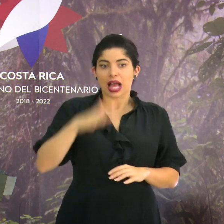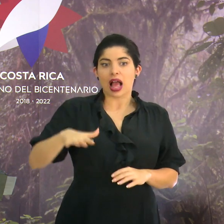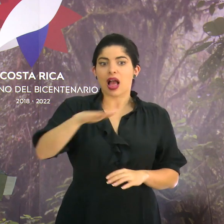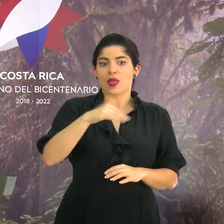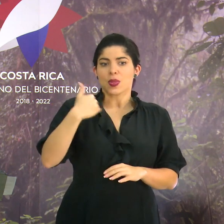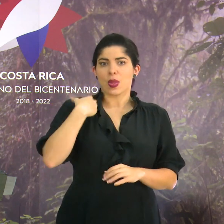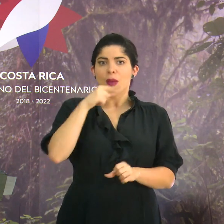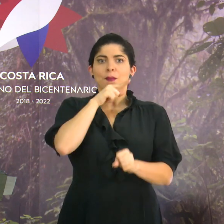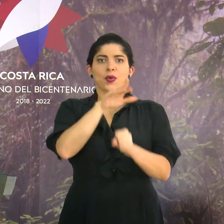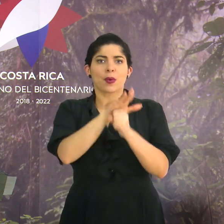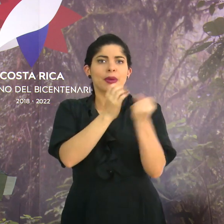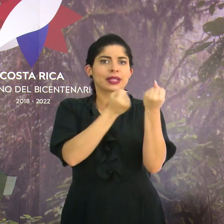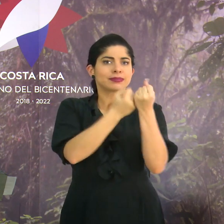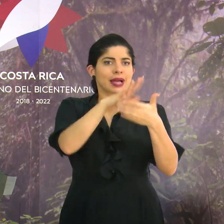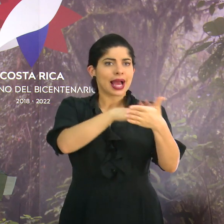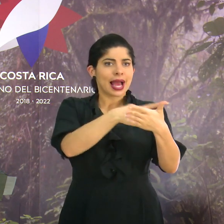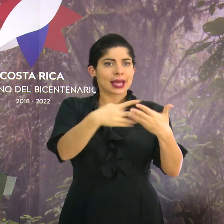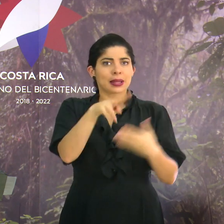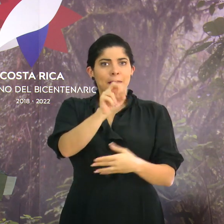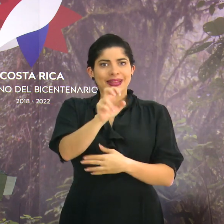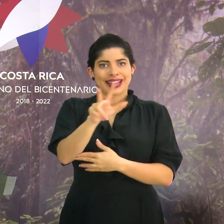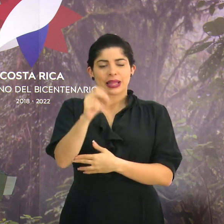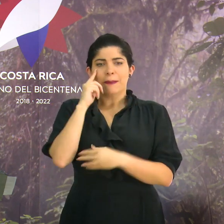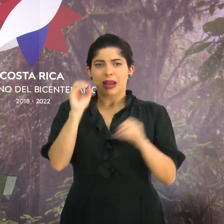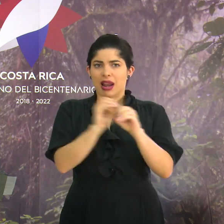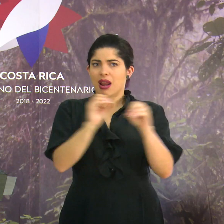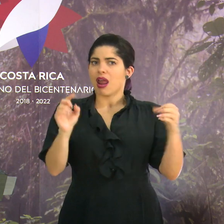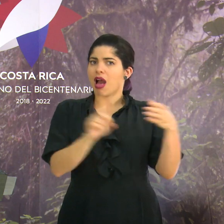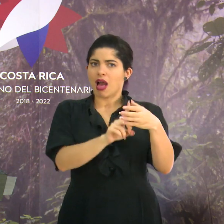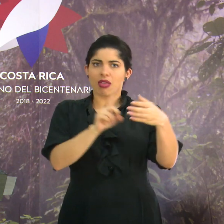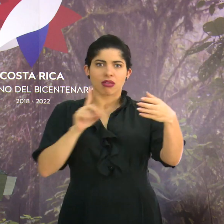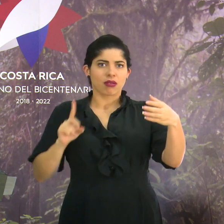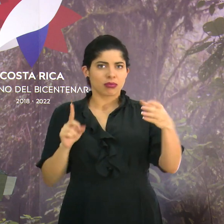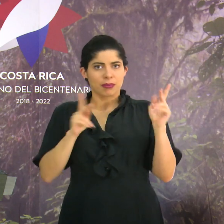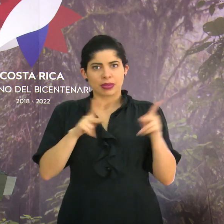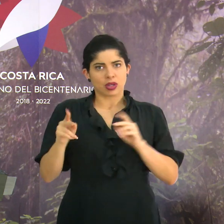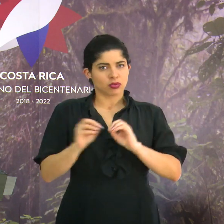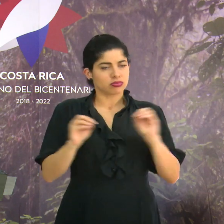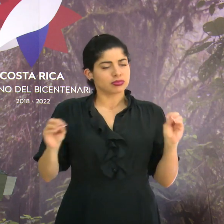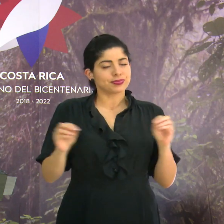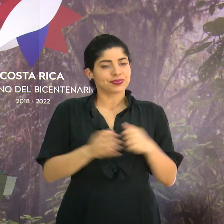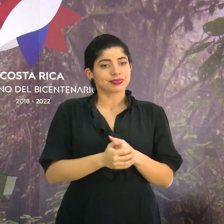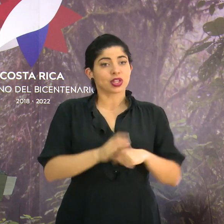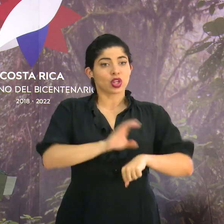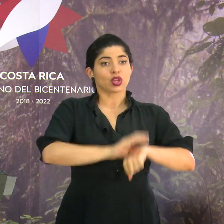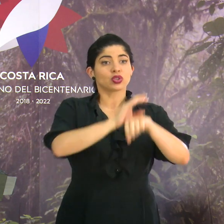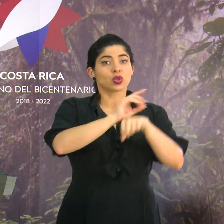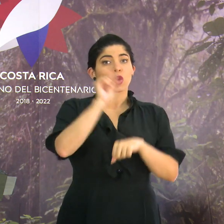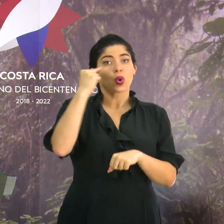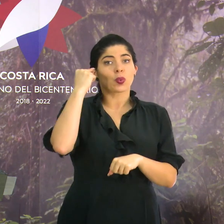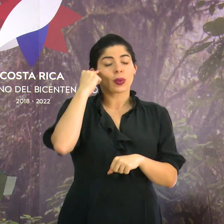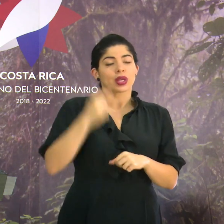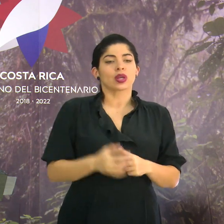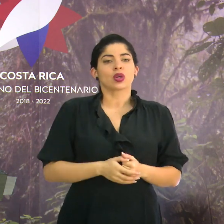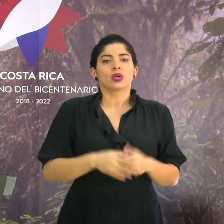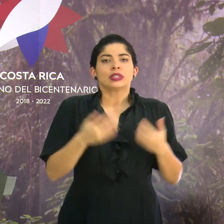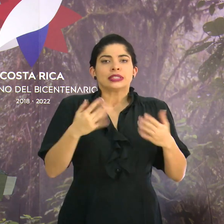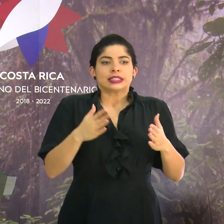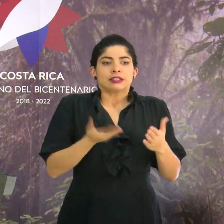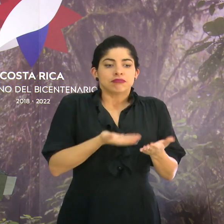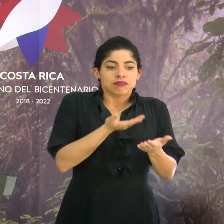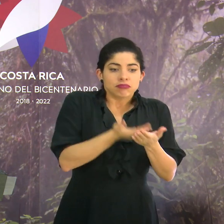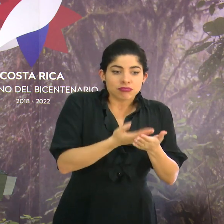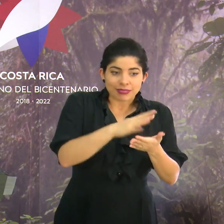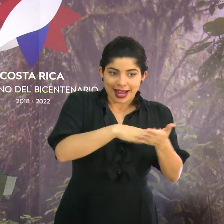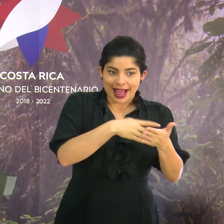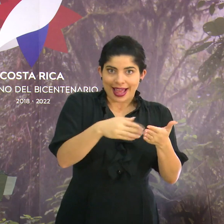ha comprometido en la Agenda 2030 para que nadie se quede atrás. Durante el Consejo de Gobierno hemos presentado